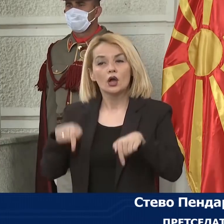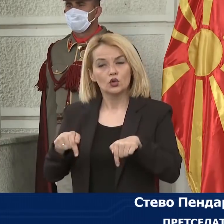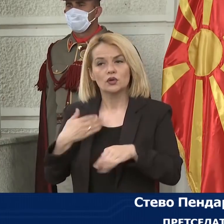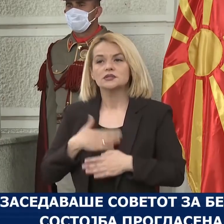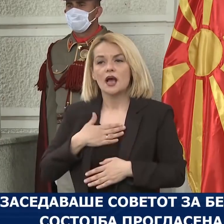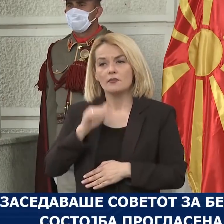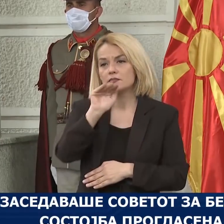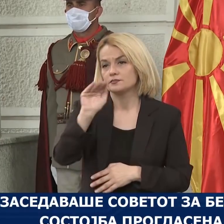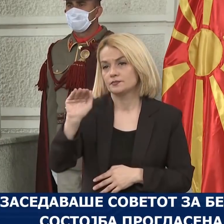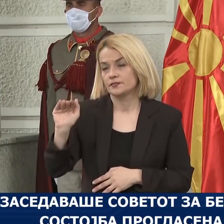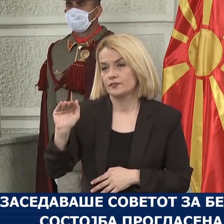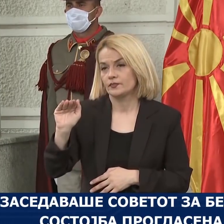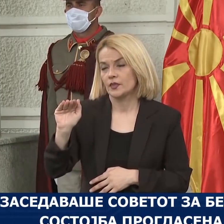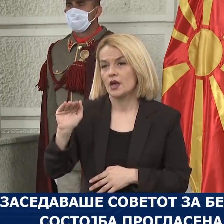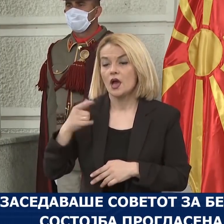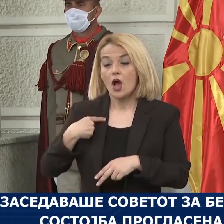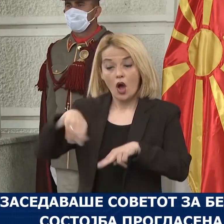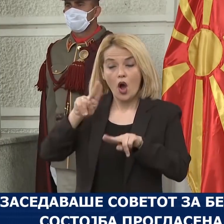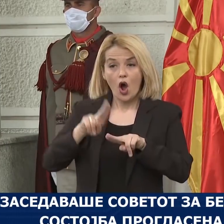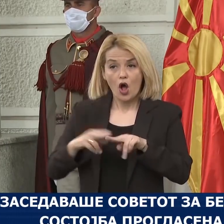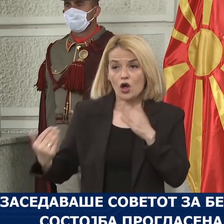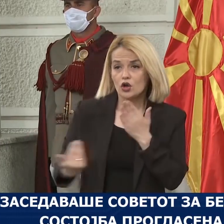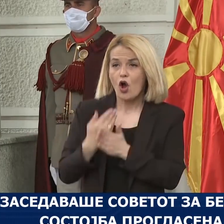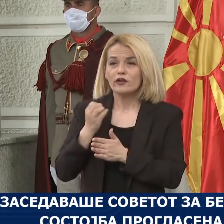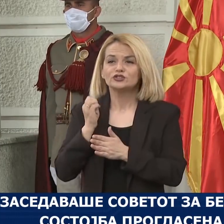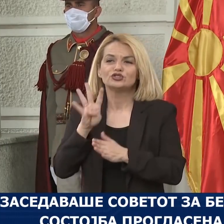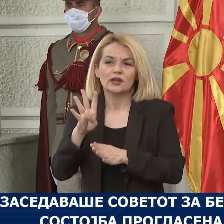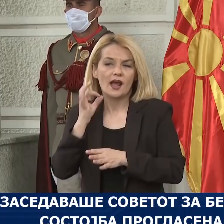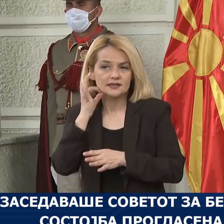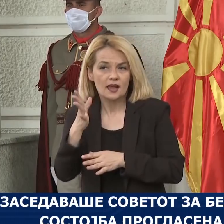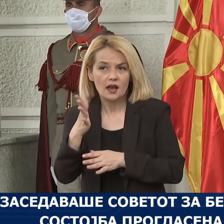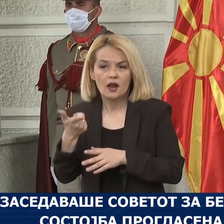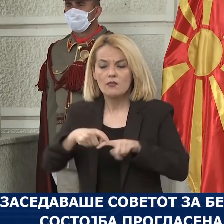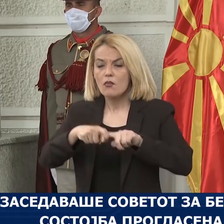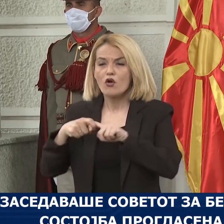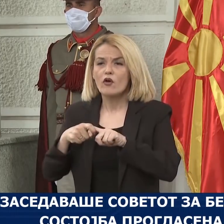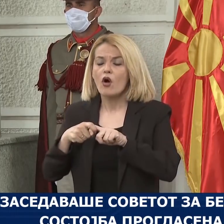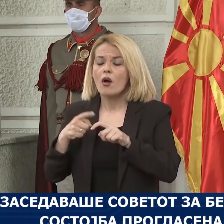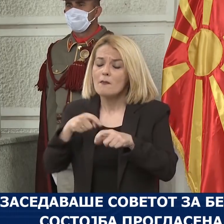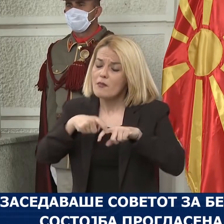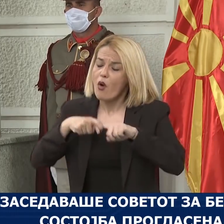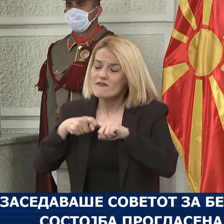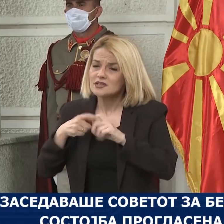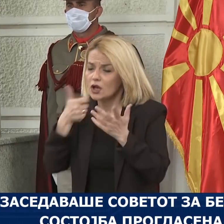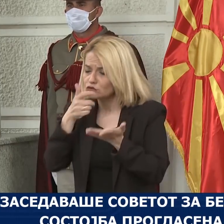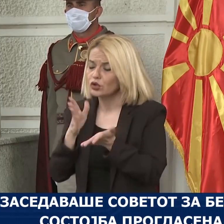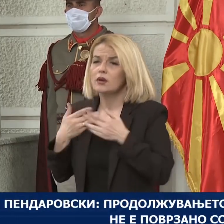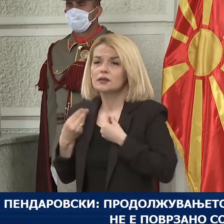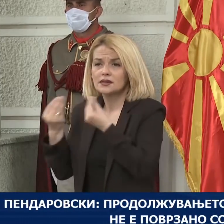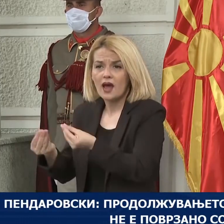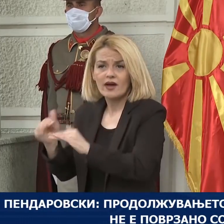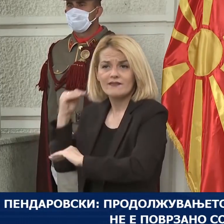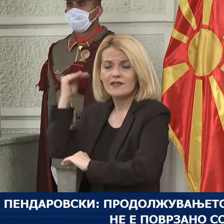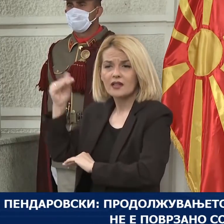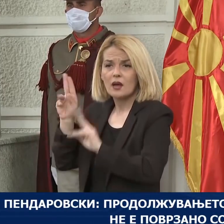посебно да нагласам дека одлуката за новите 14 денови е поврзана исклучиво со намерата да и со возможи на